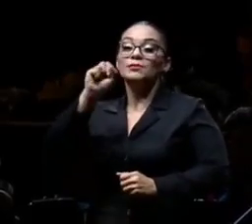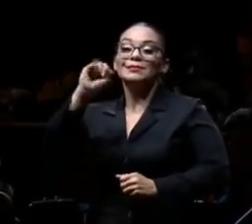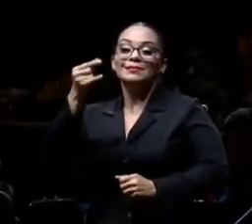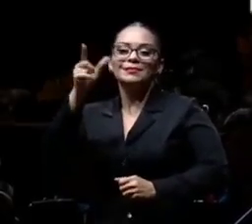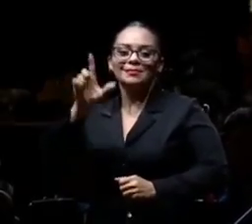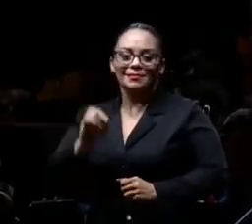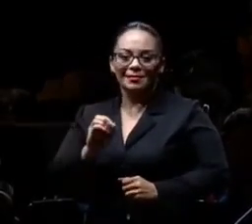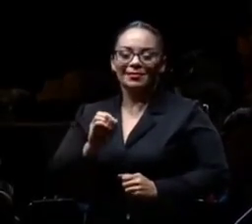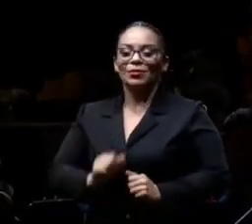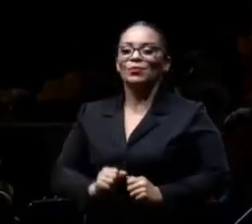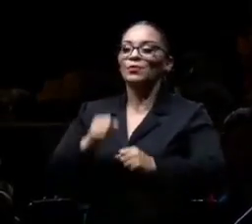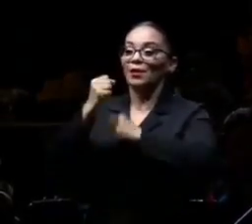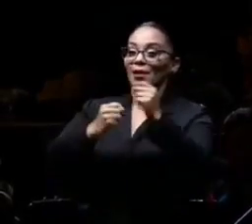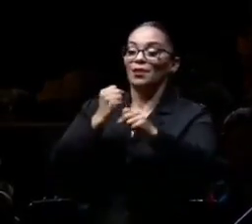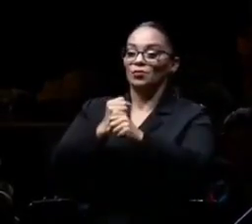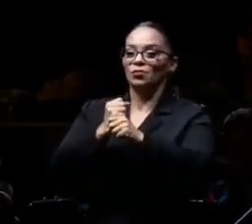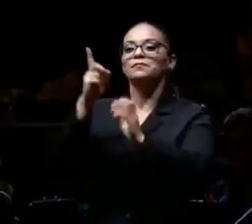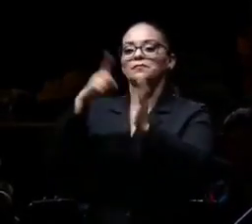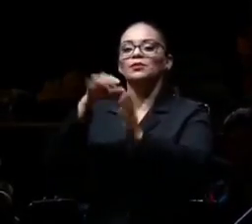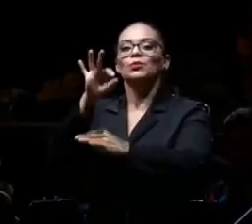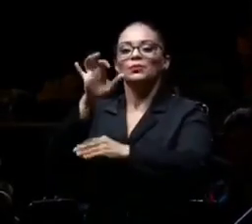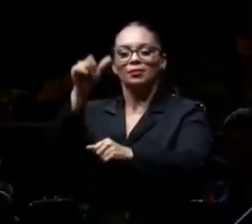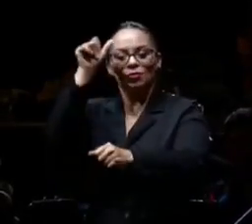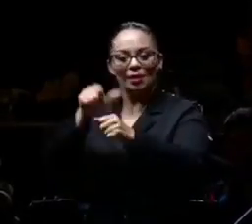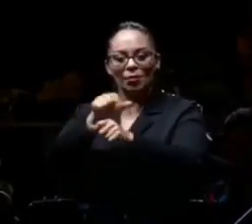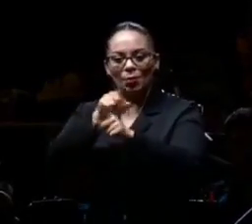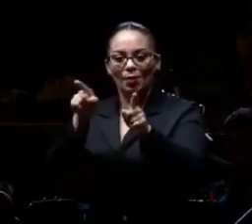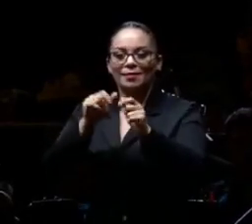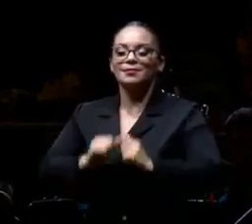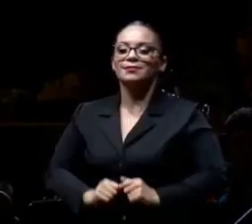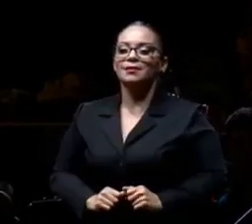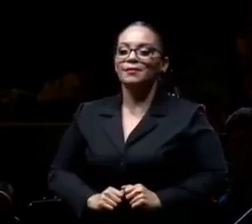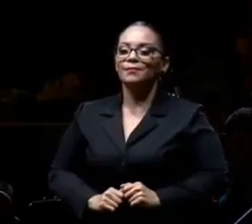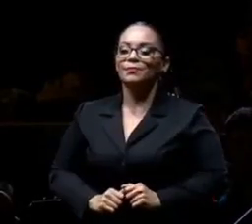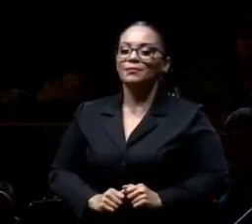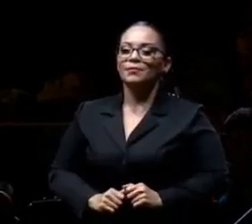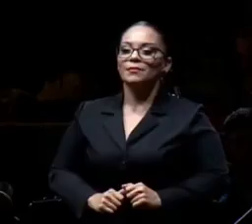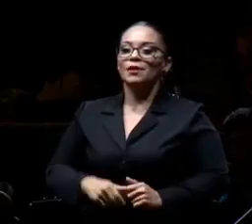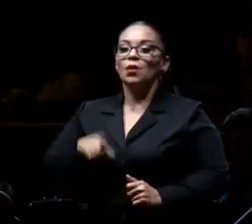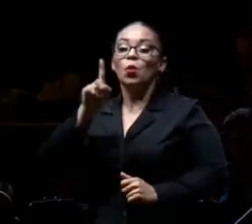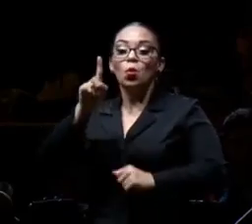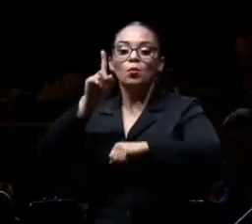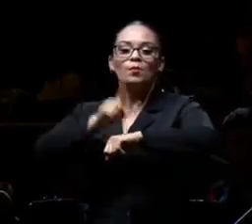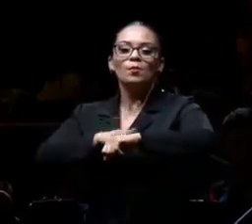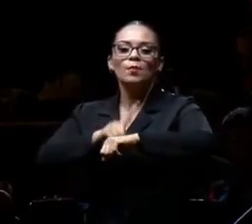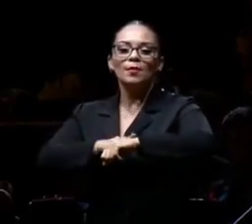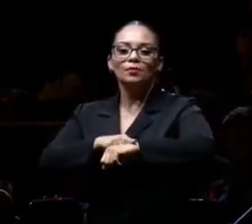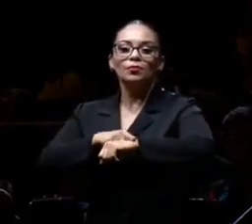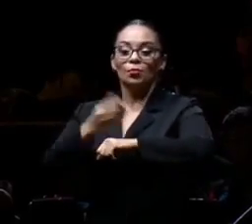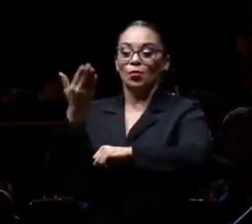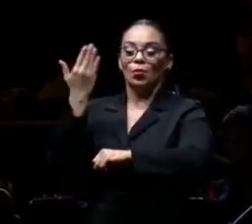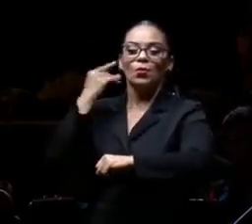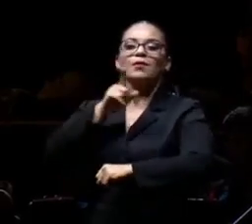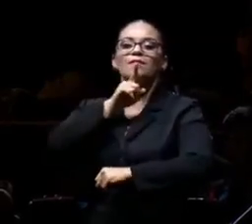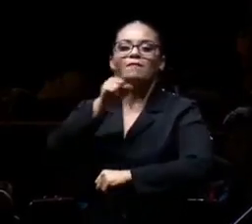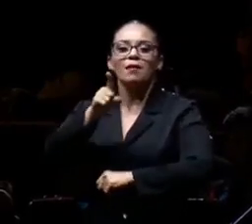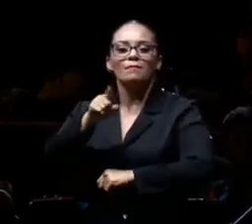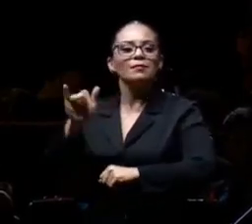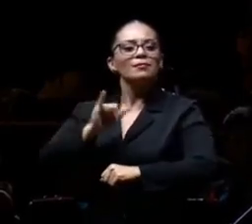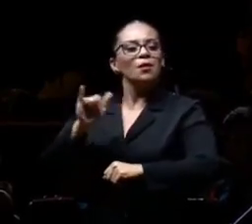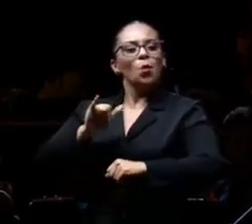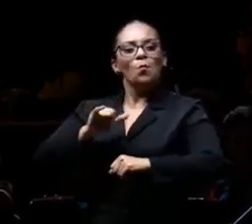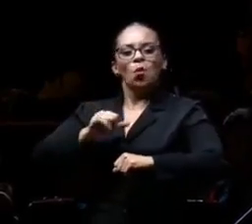los años 1900, acuérdense, en un siglo que verdaderamente tembló